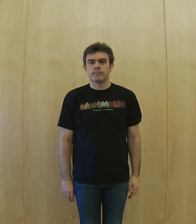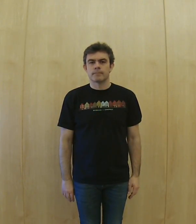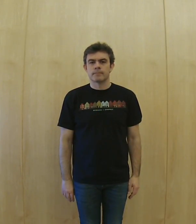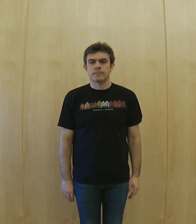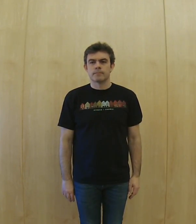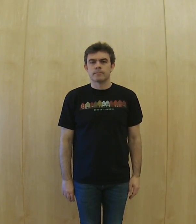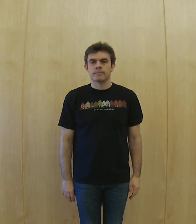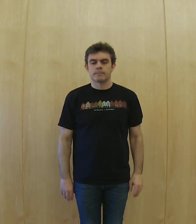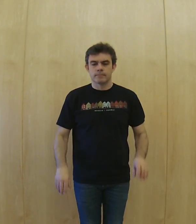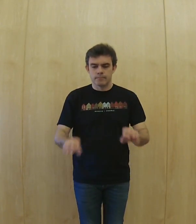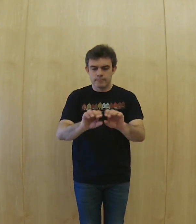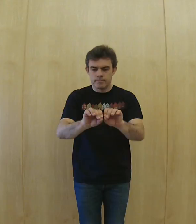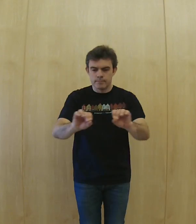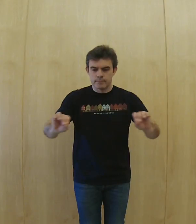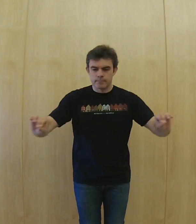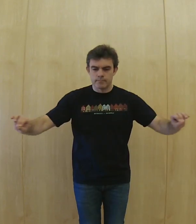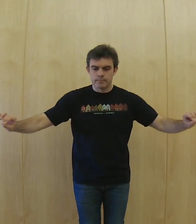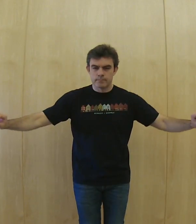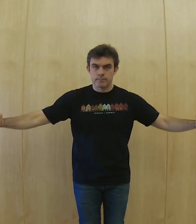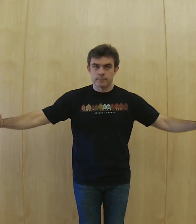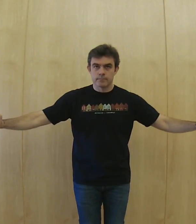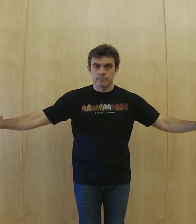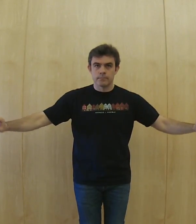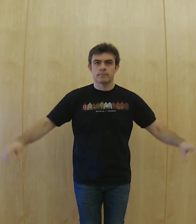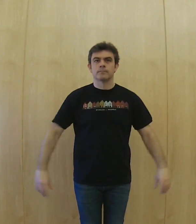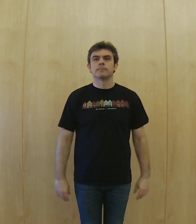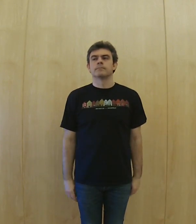movimiento continuo, hits,